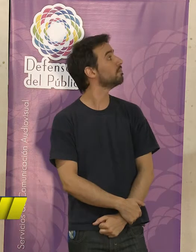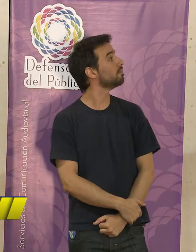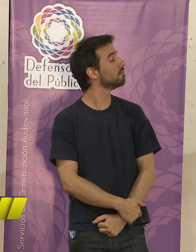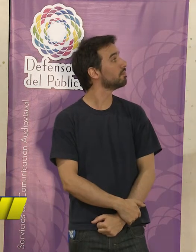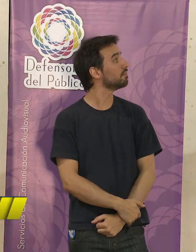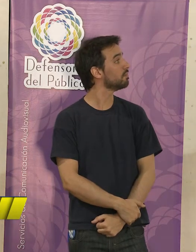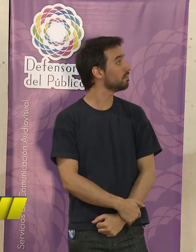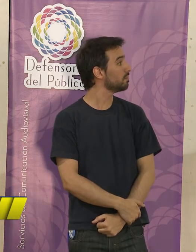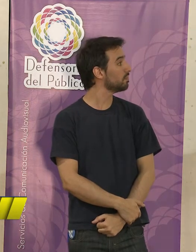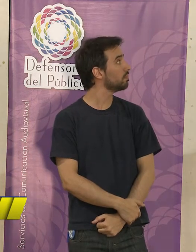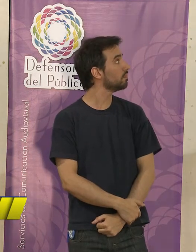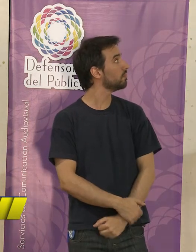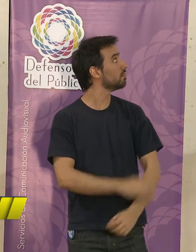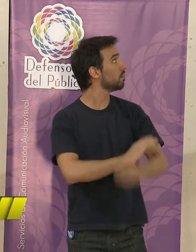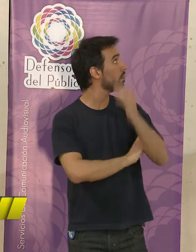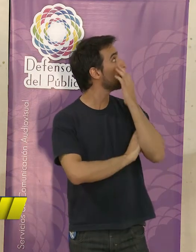Gracias.